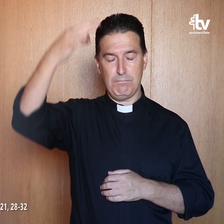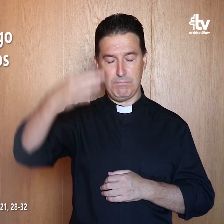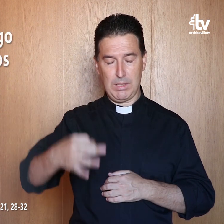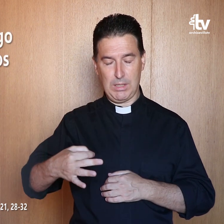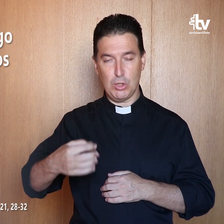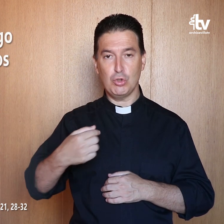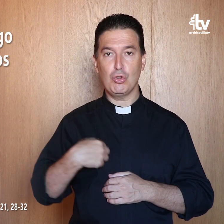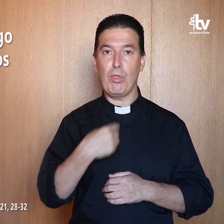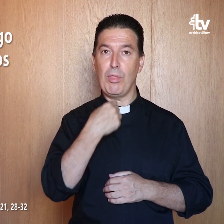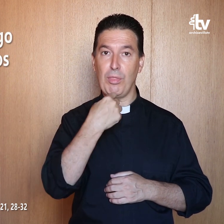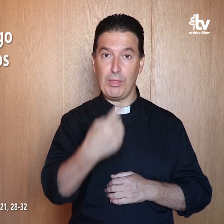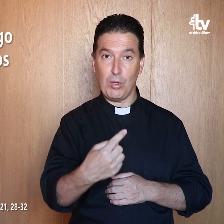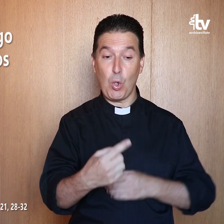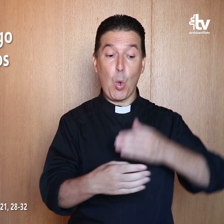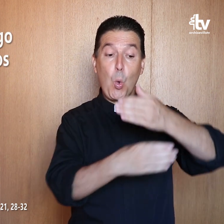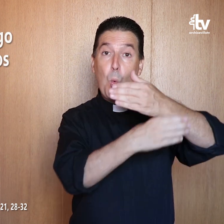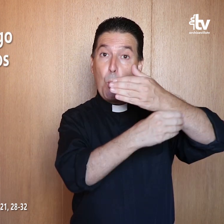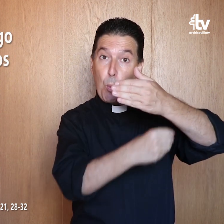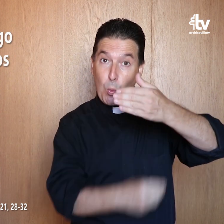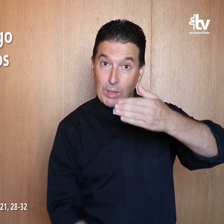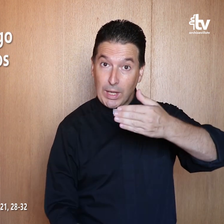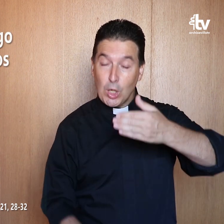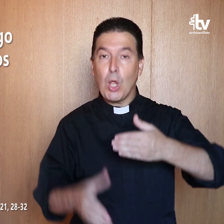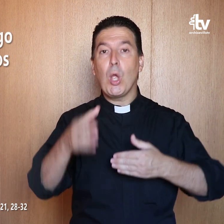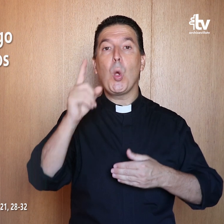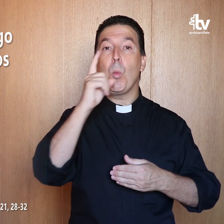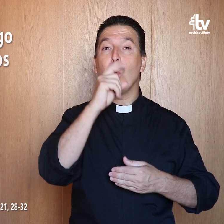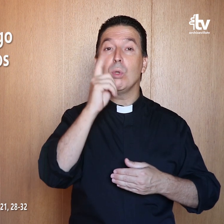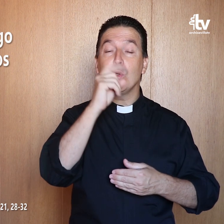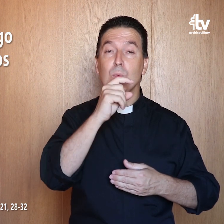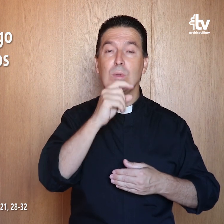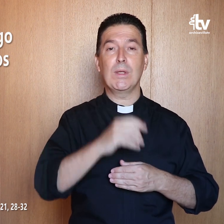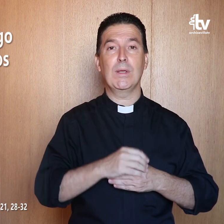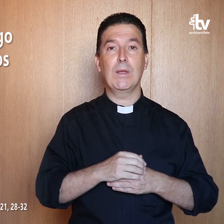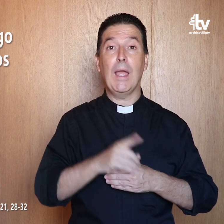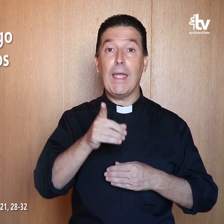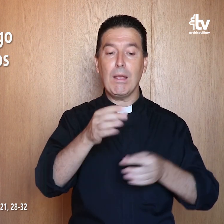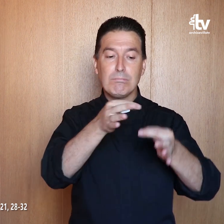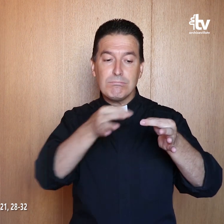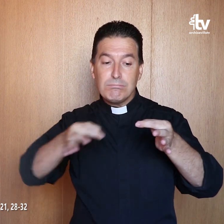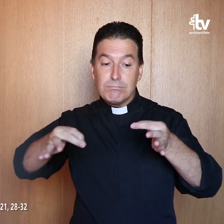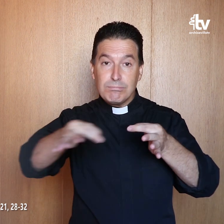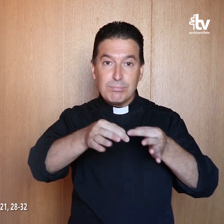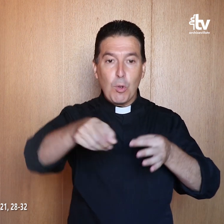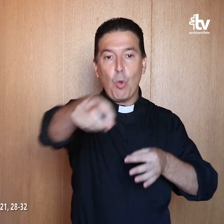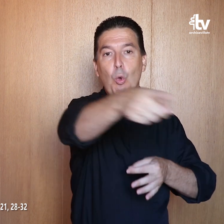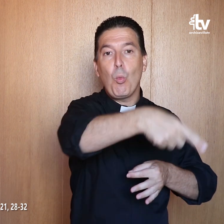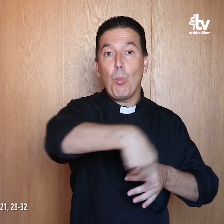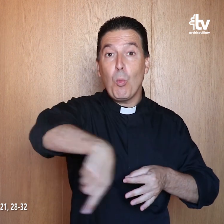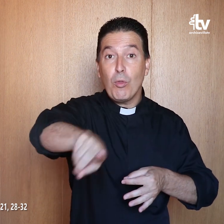En verdad os digo, Que los publicanos y las prostitutas Van por delante de vosotros